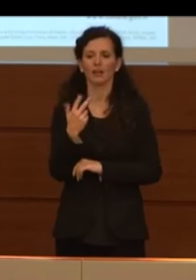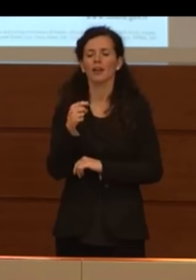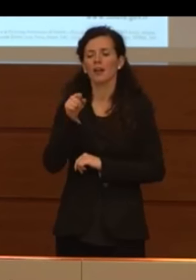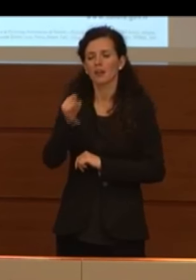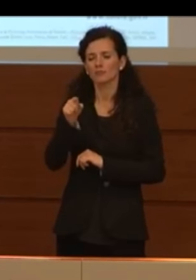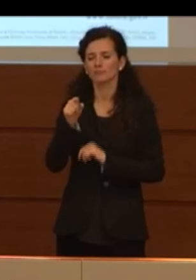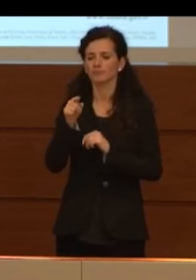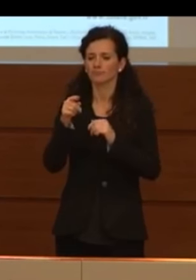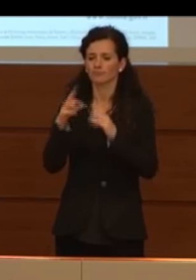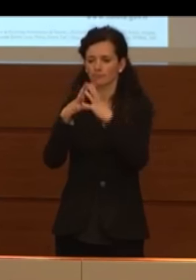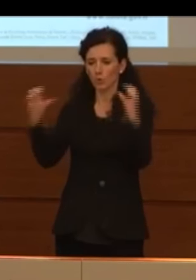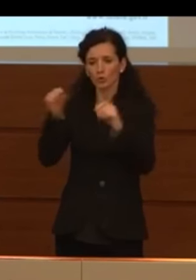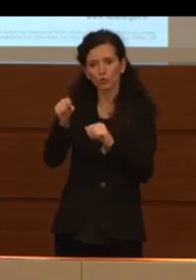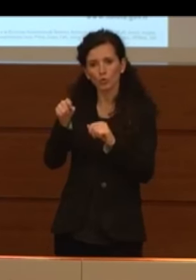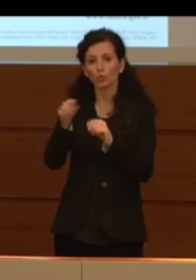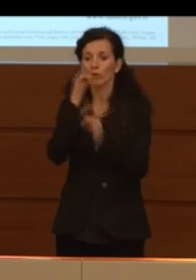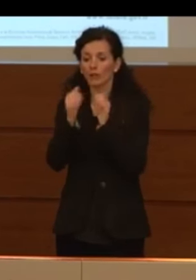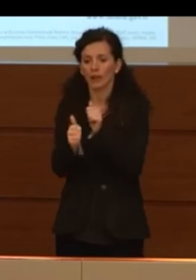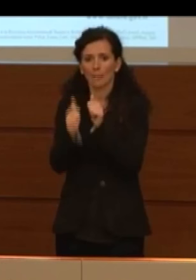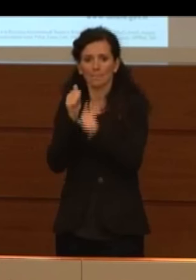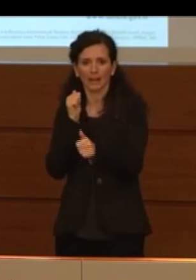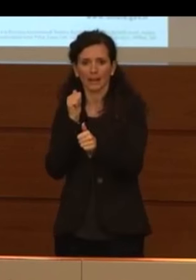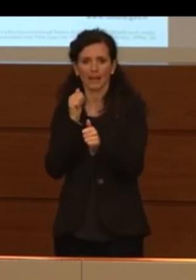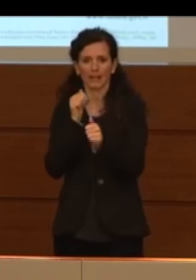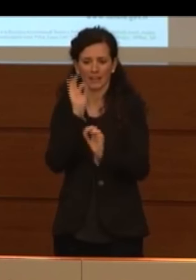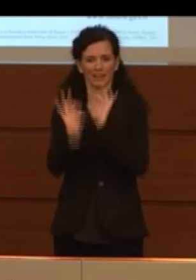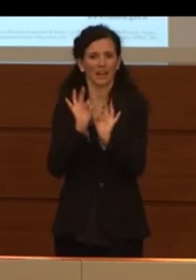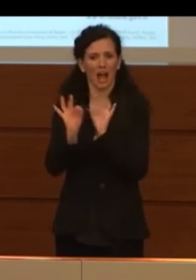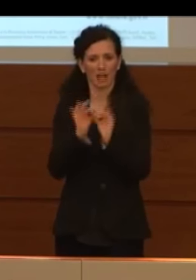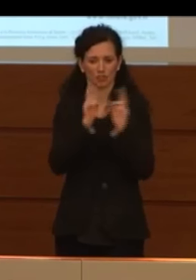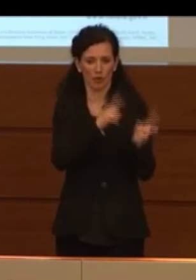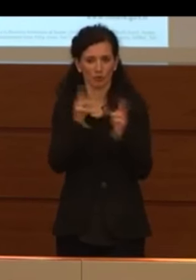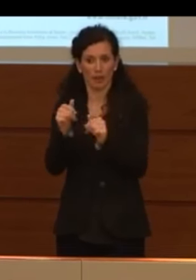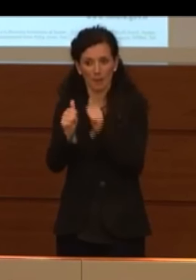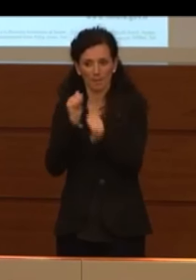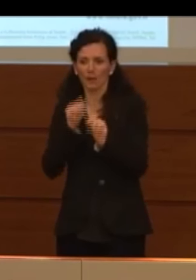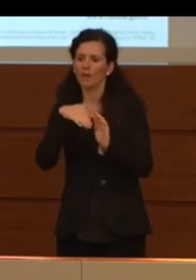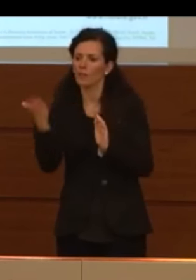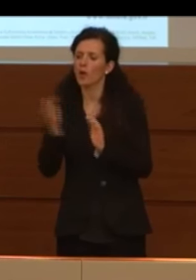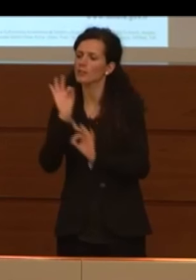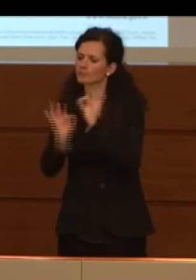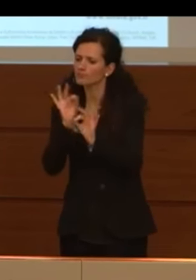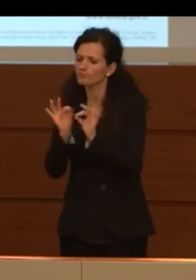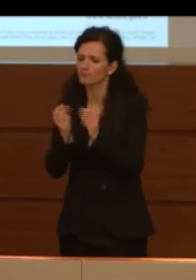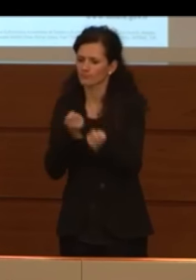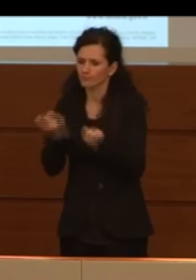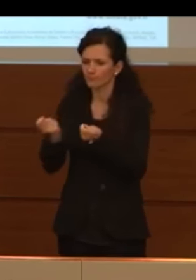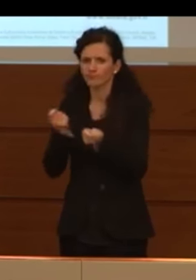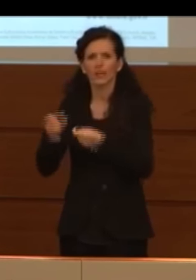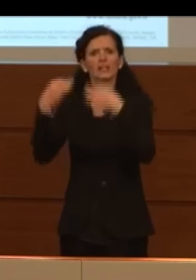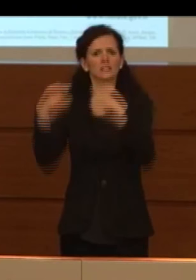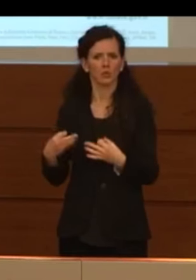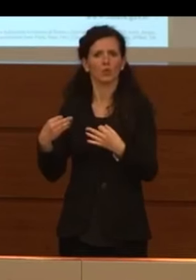sono strutture di pre-triage che servono per gestire poi in sicurezza all'interno degli